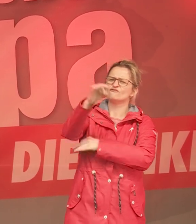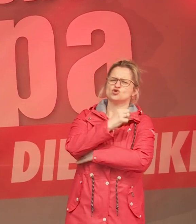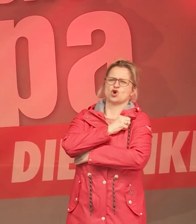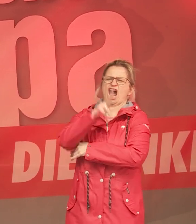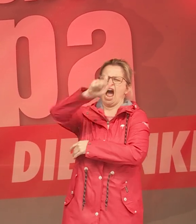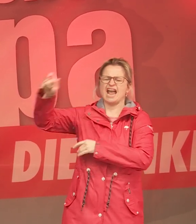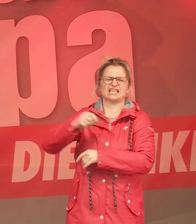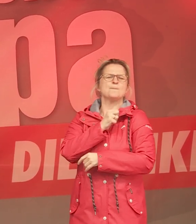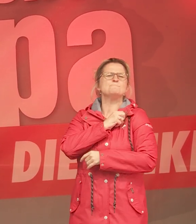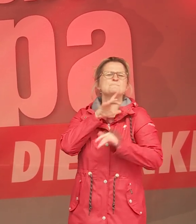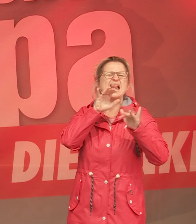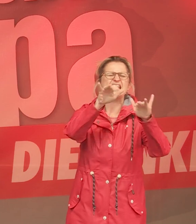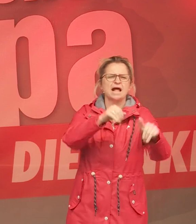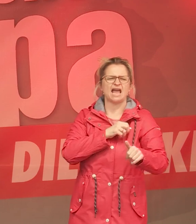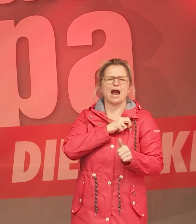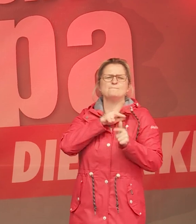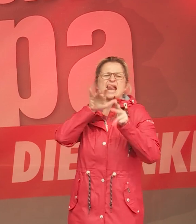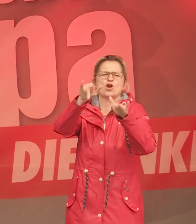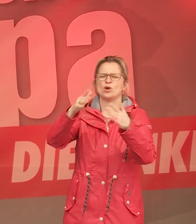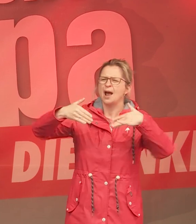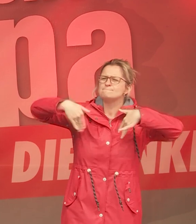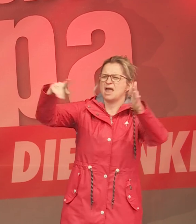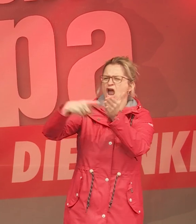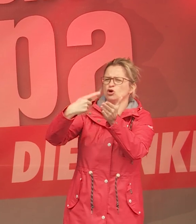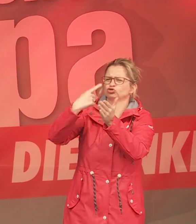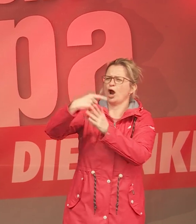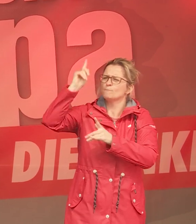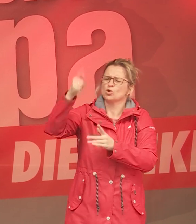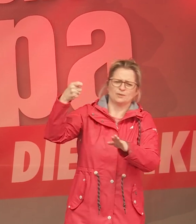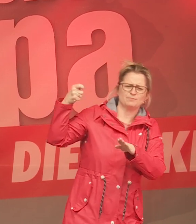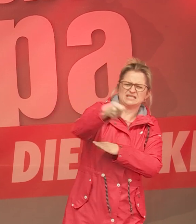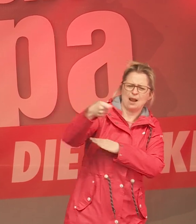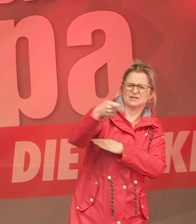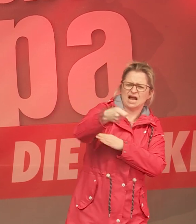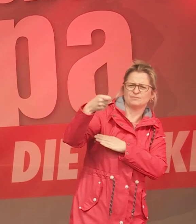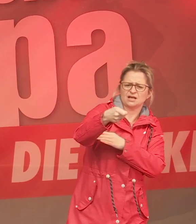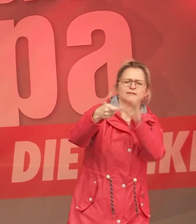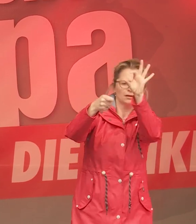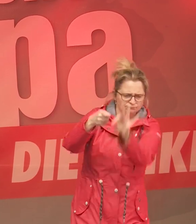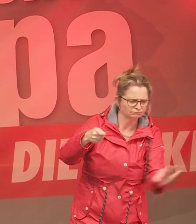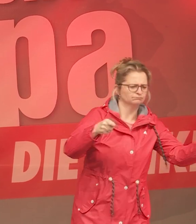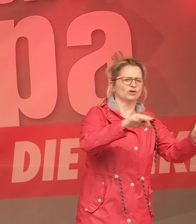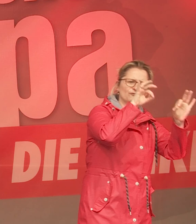und Milliardäre müssen mehr Steuern bezahlen, damit die Altenpflegerin besser bezahlt werden kann.